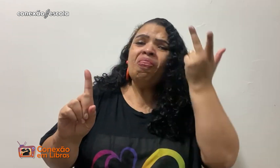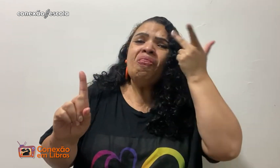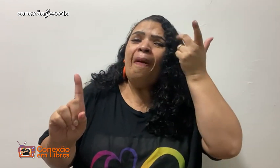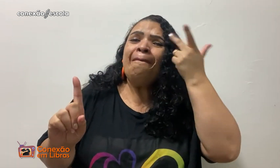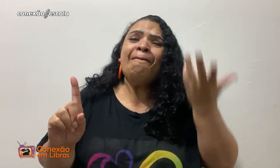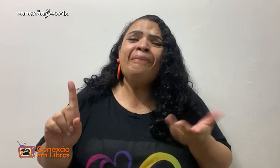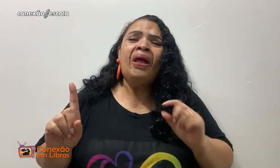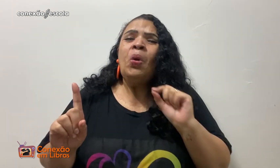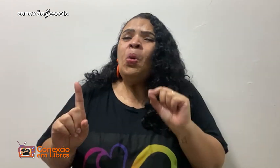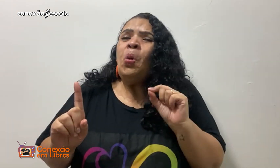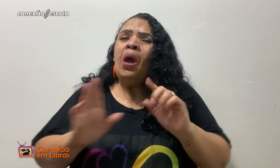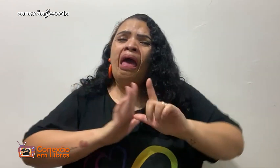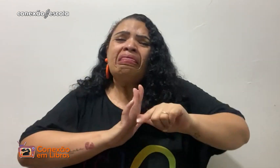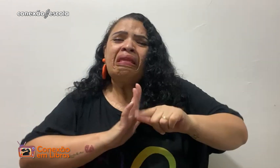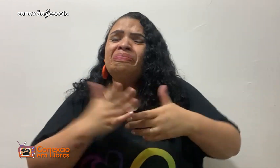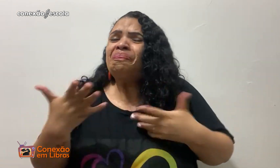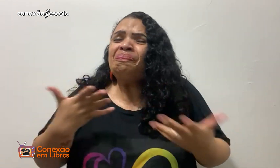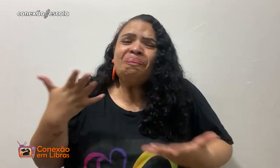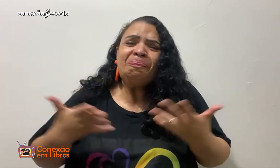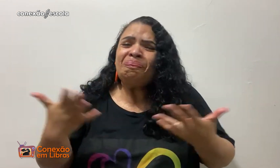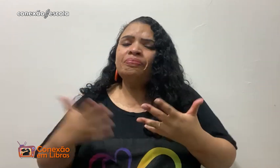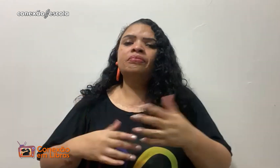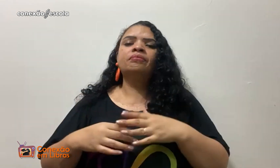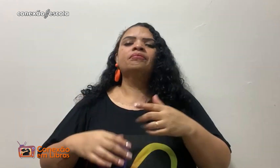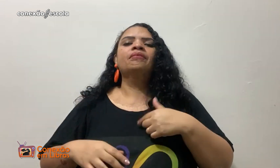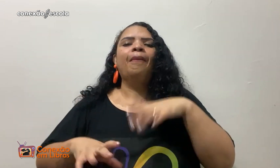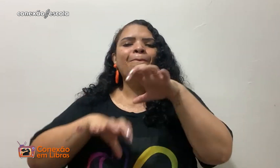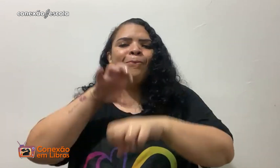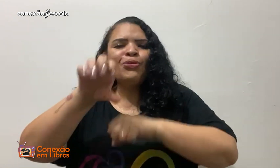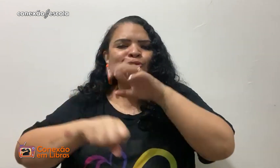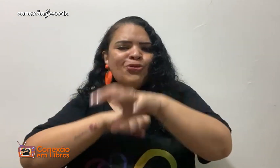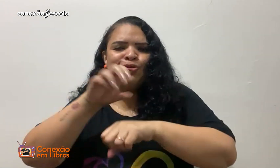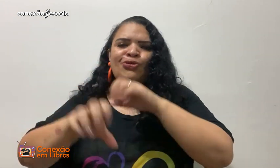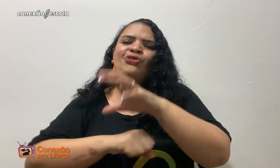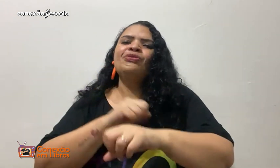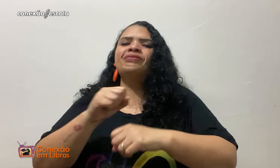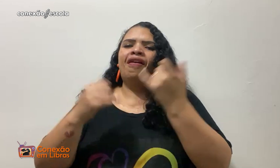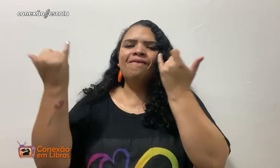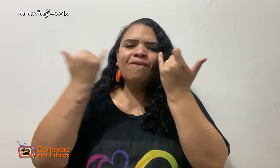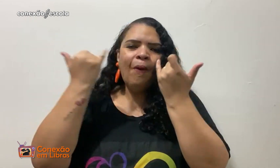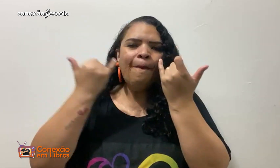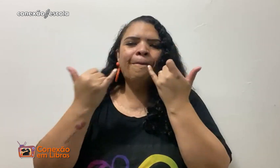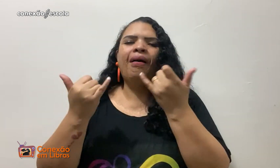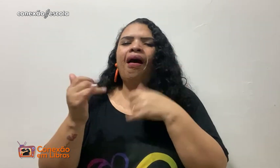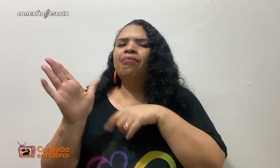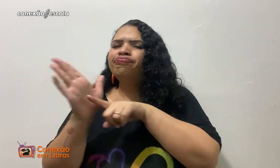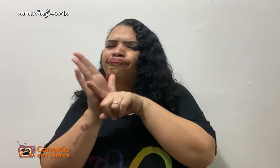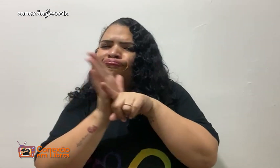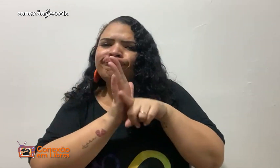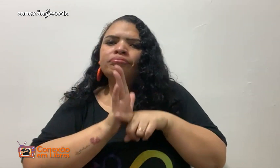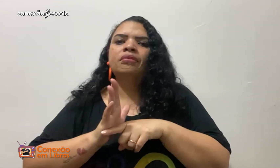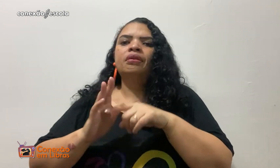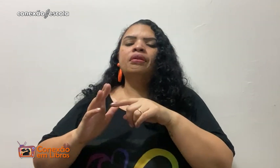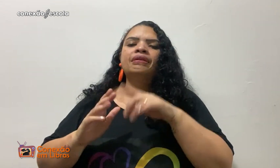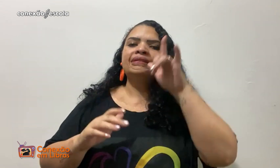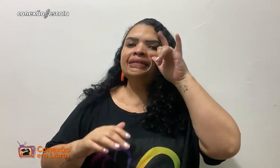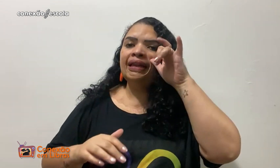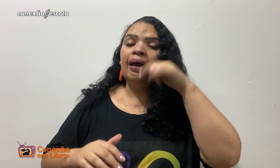significava ser autismo, eu achava que isso era normal e eu atraso de quê? O que é isso? E eu comecei a buscar informações, comecei a